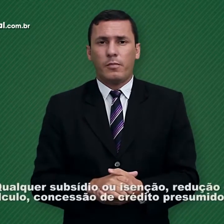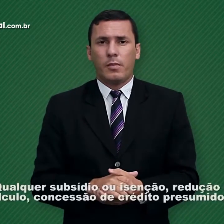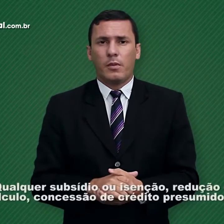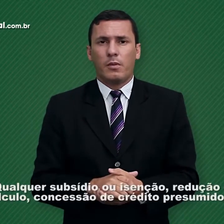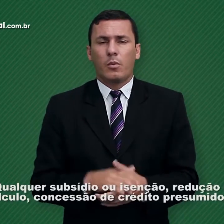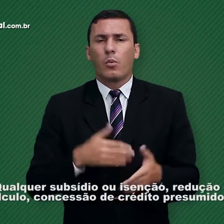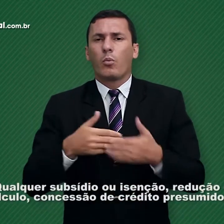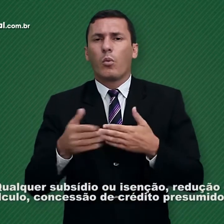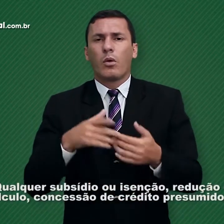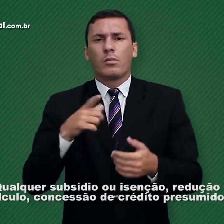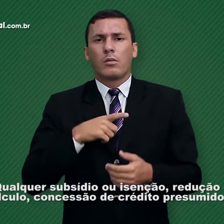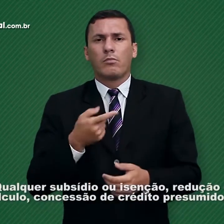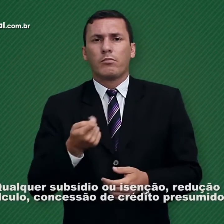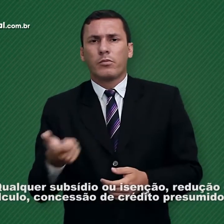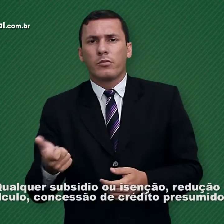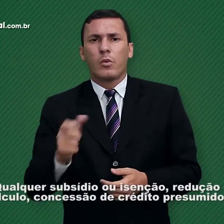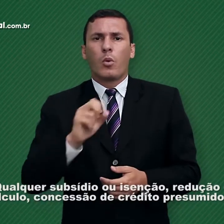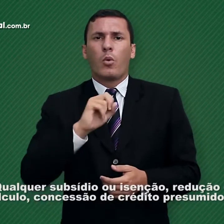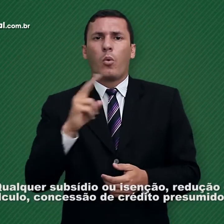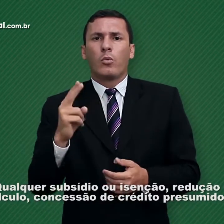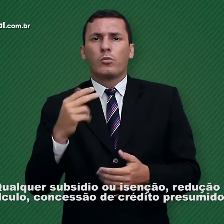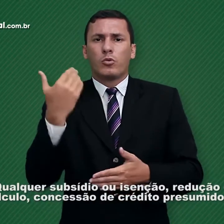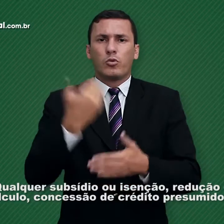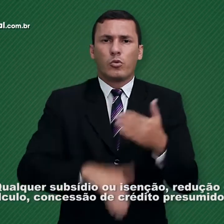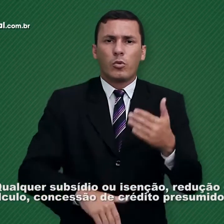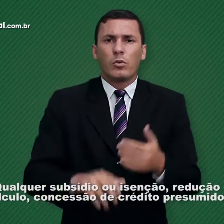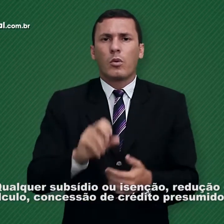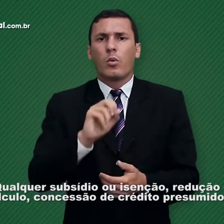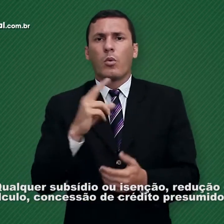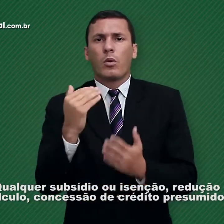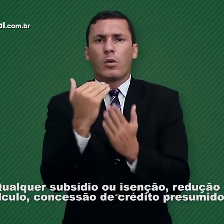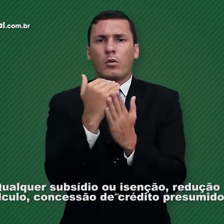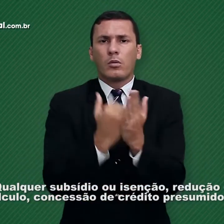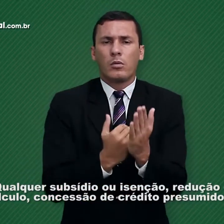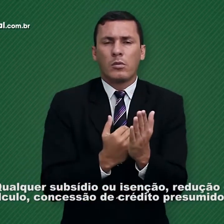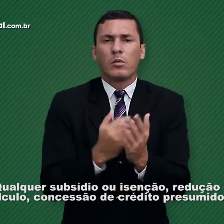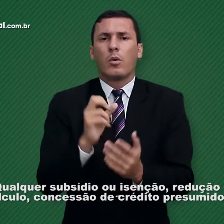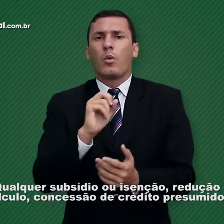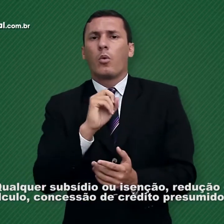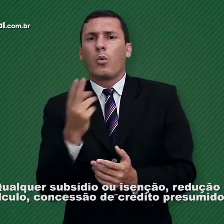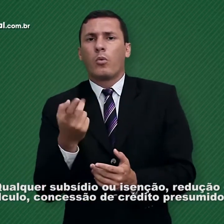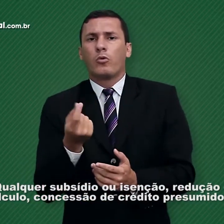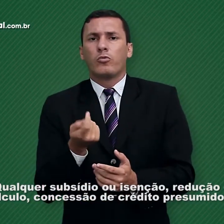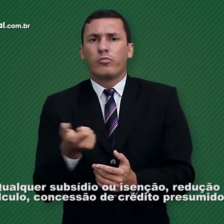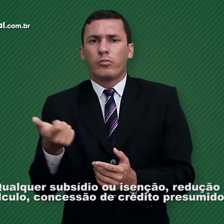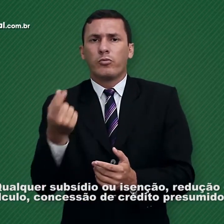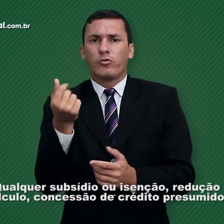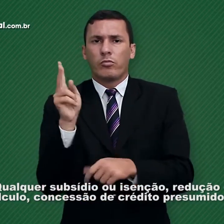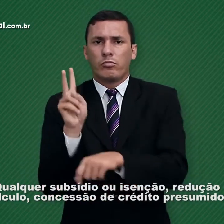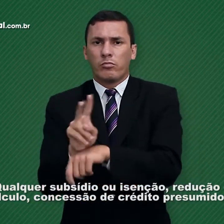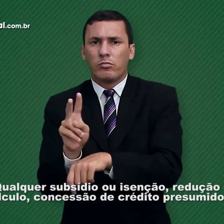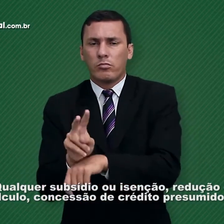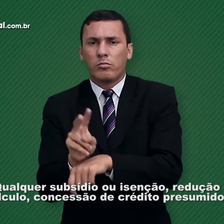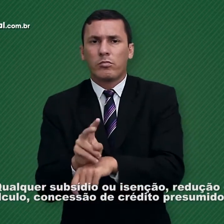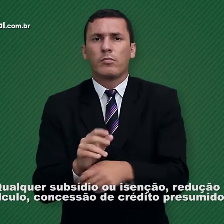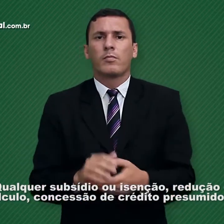6º Qualquer subsídio ou isenção, redução de base de cálculo, concessão de crédito